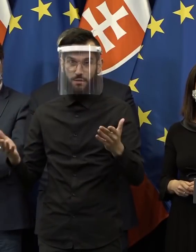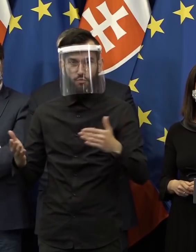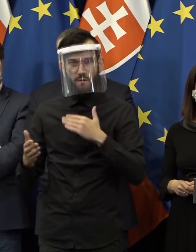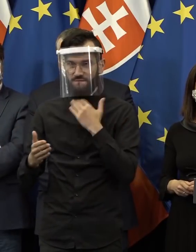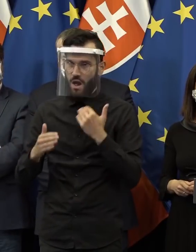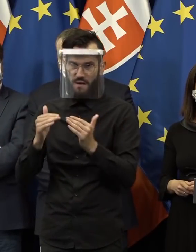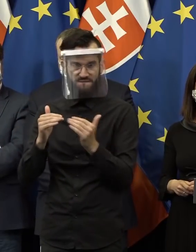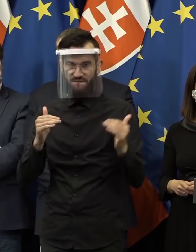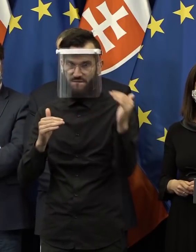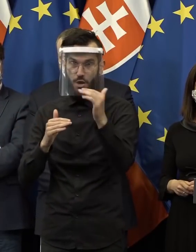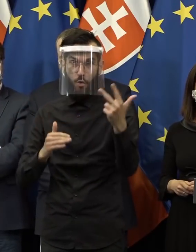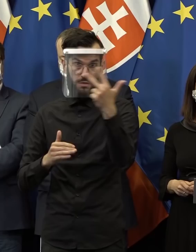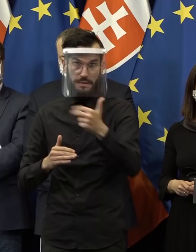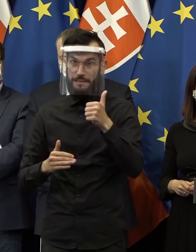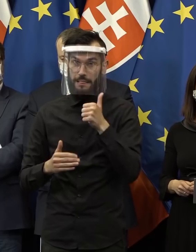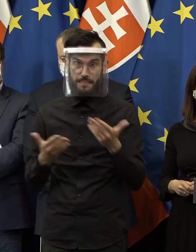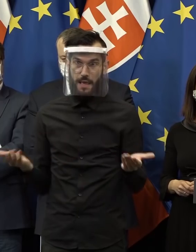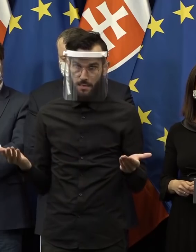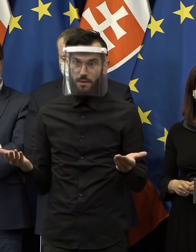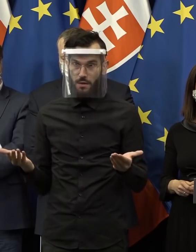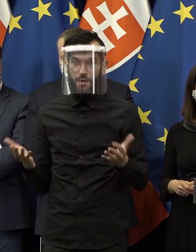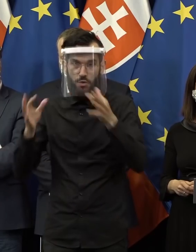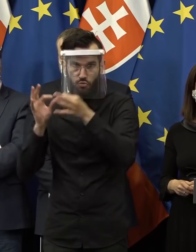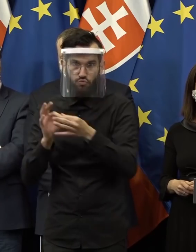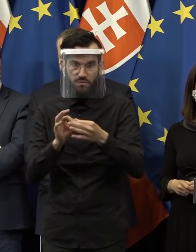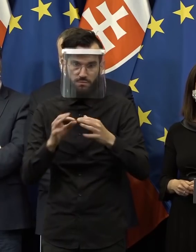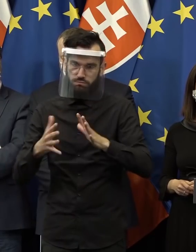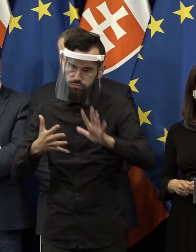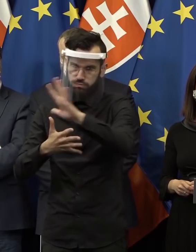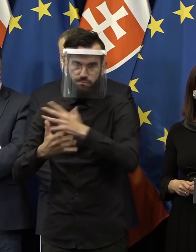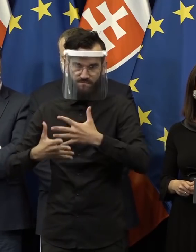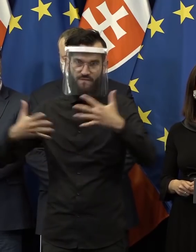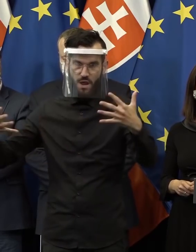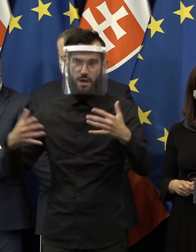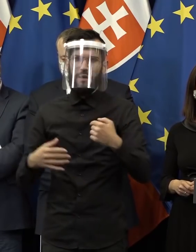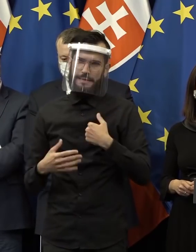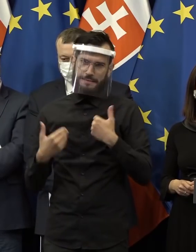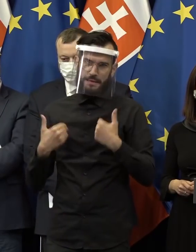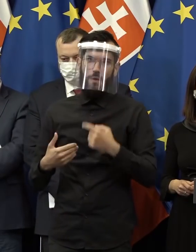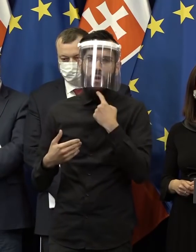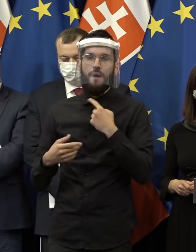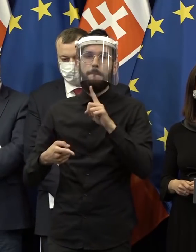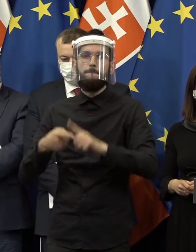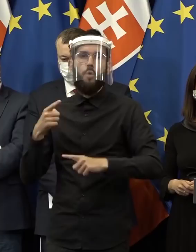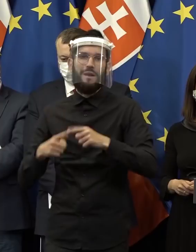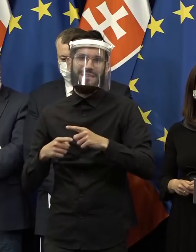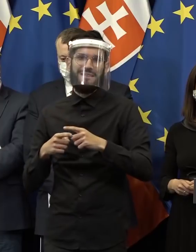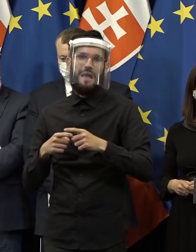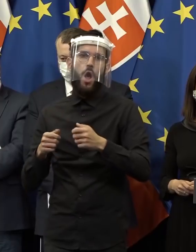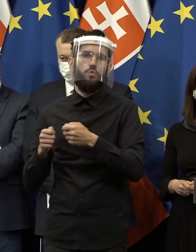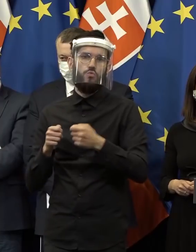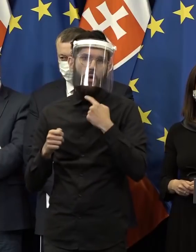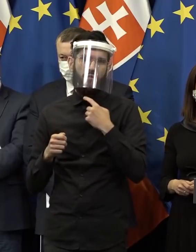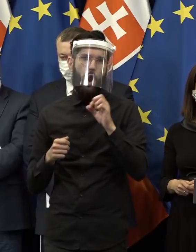výkon za tých 30 dní, čo sme urobili vzhľadom aj teda na ten rozsah. Za seba môžem povedať, alebo za naše politické hnutie, načiatku som